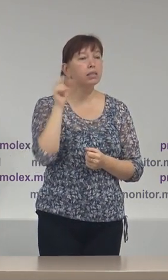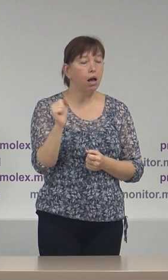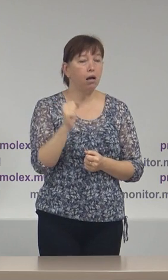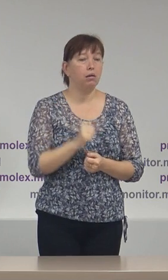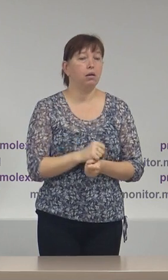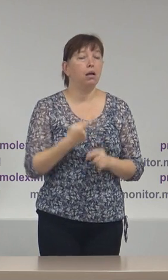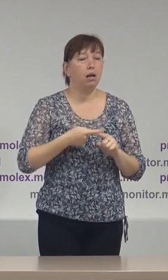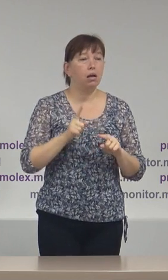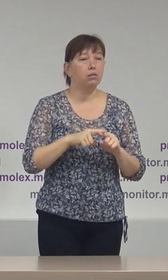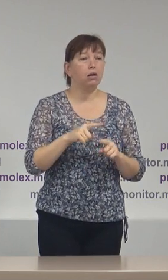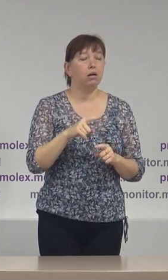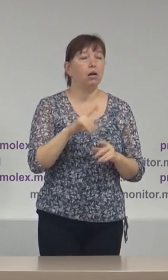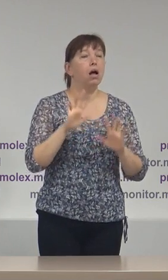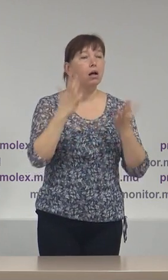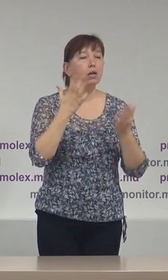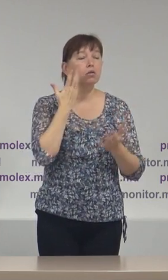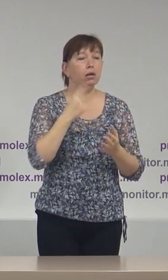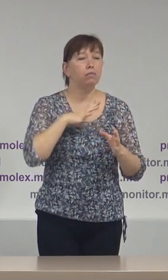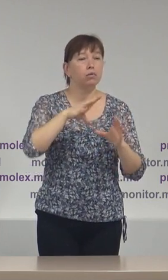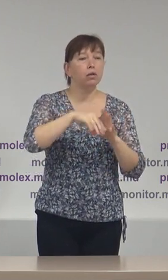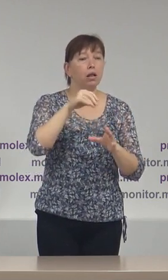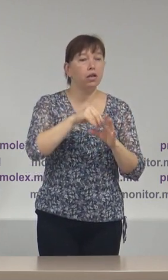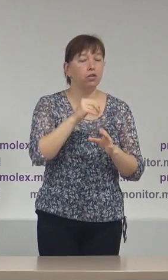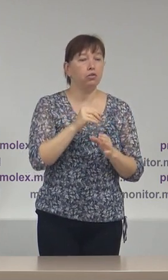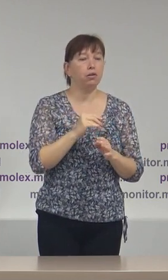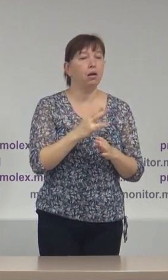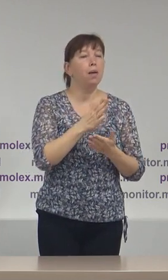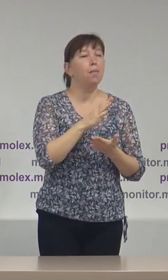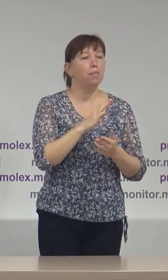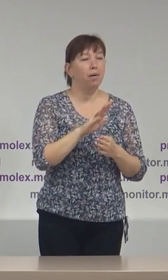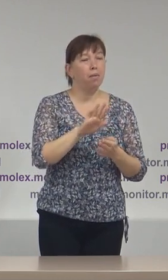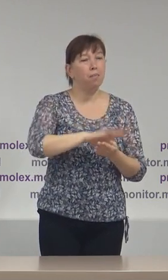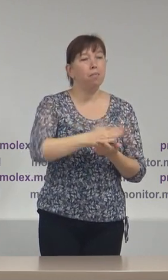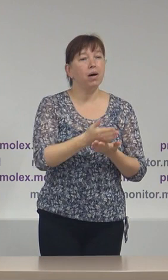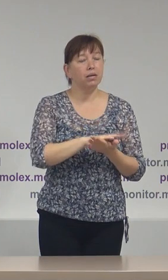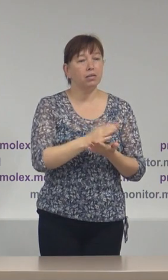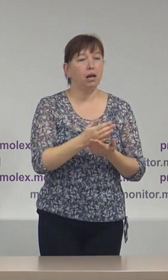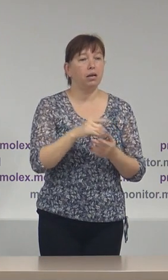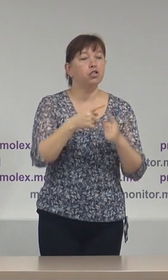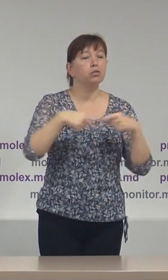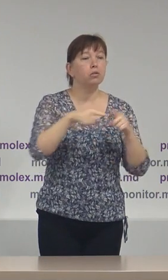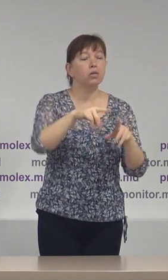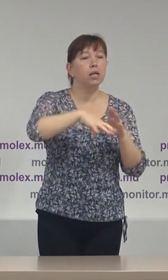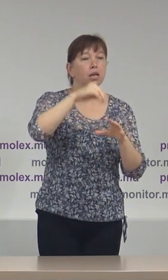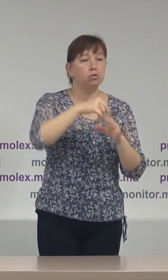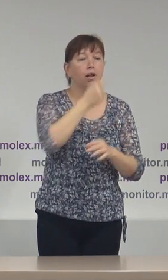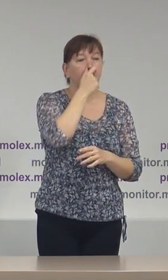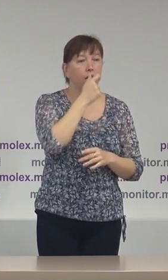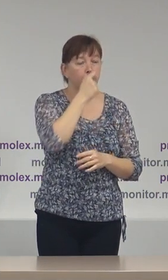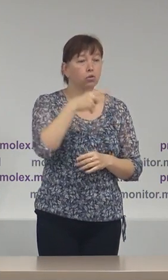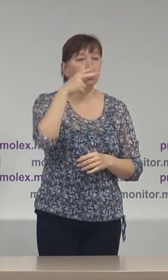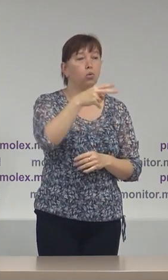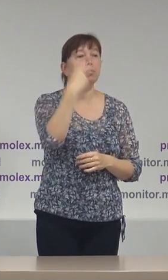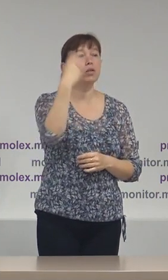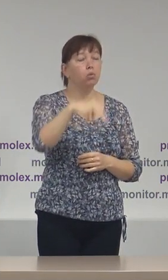este vorba de cazul alegerilor parțiale din circunscripție electorală hâncești în anul